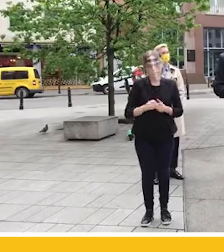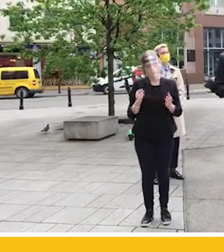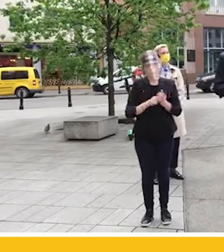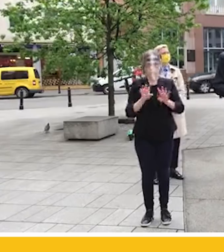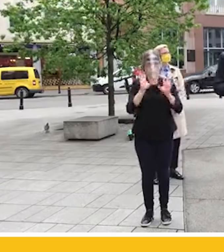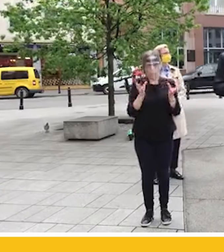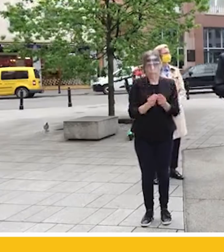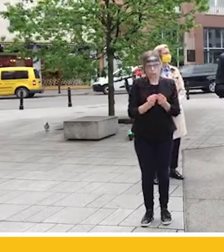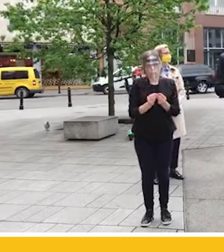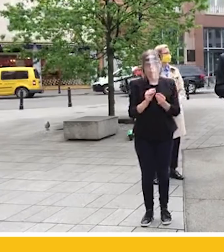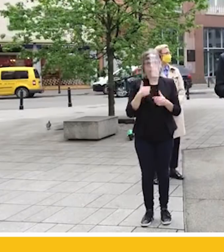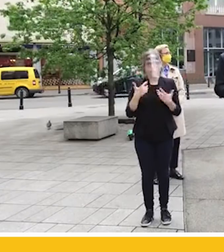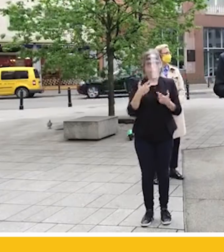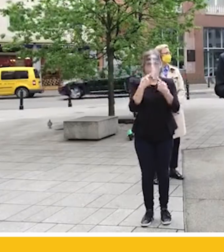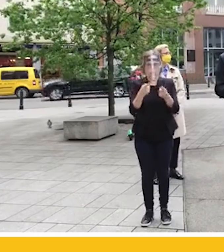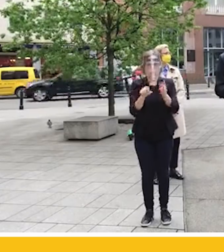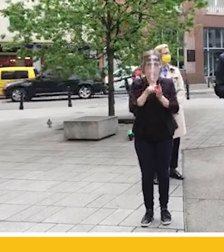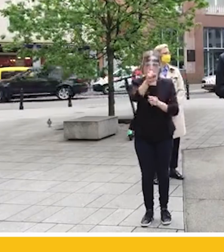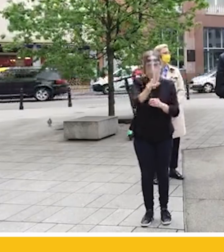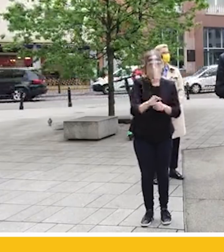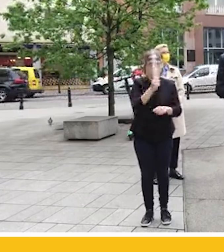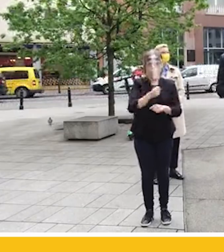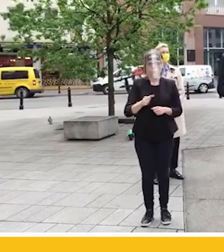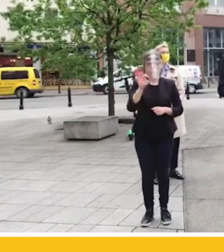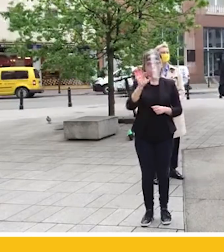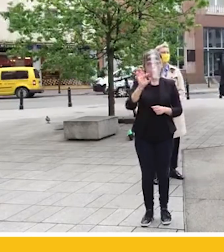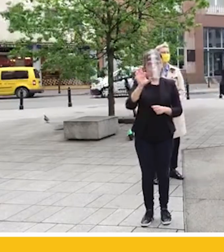chodzi o mój adres do pana posła Sobolewskiego.